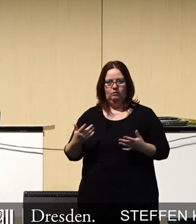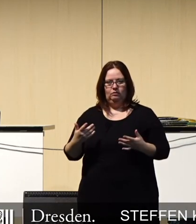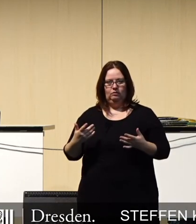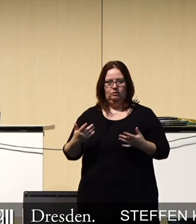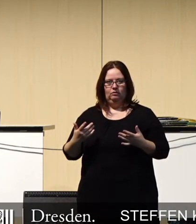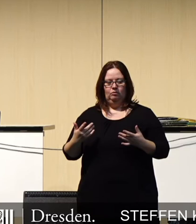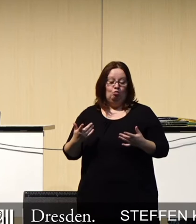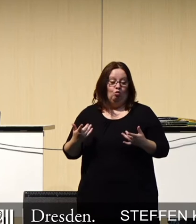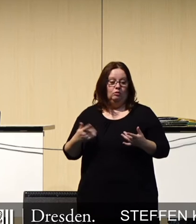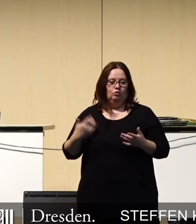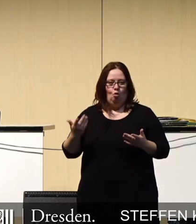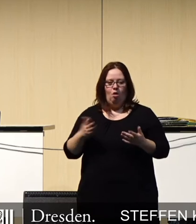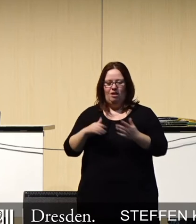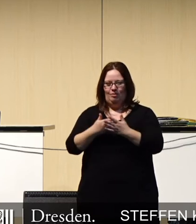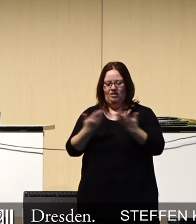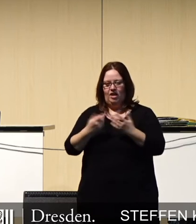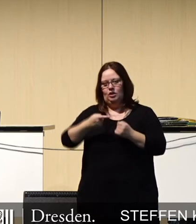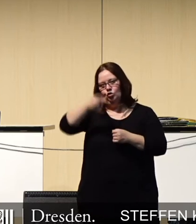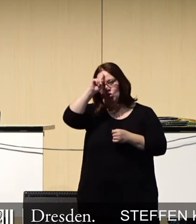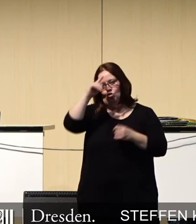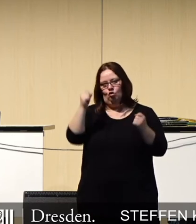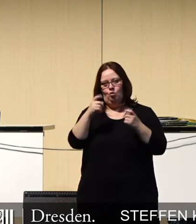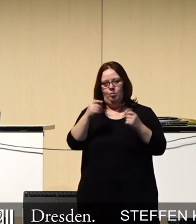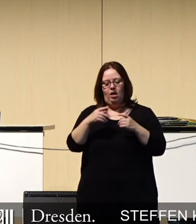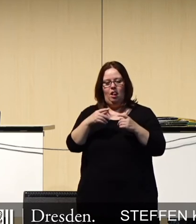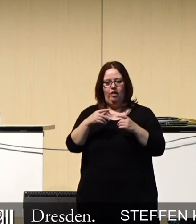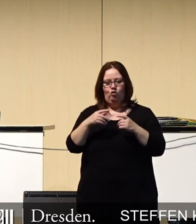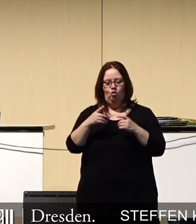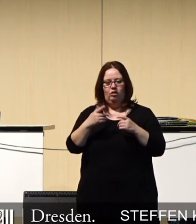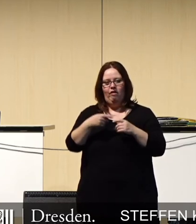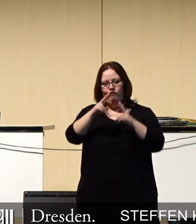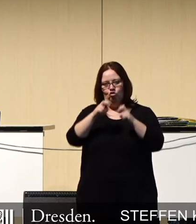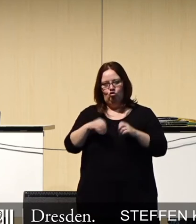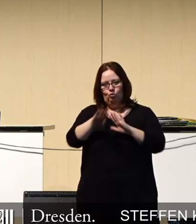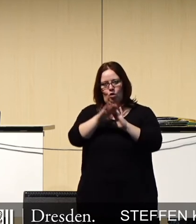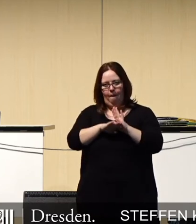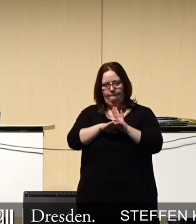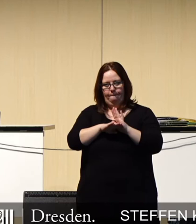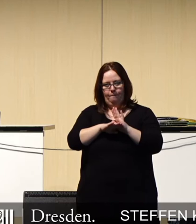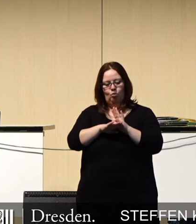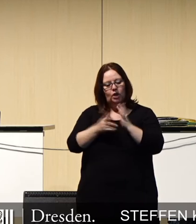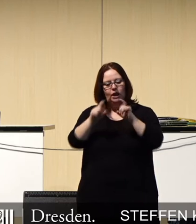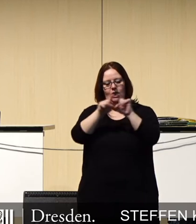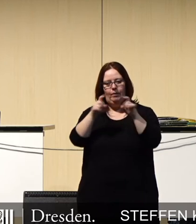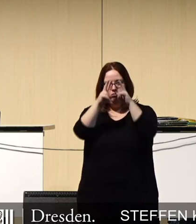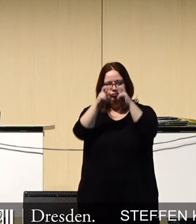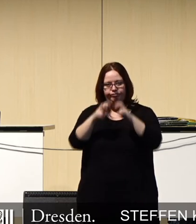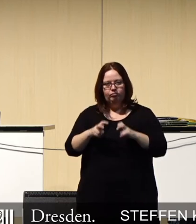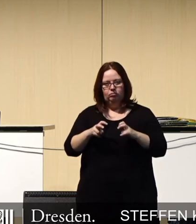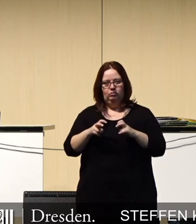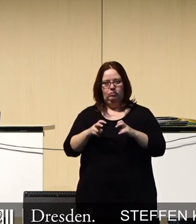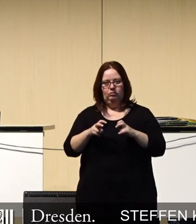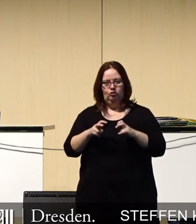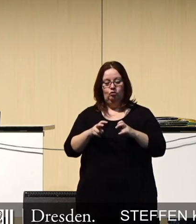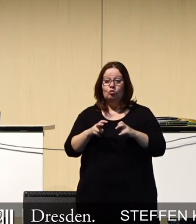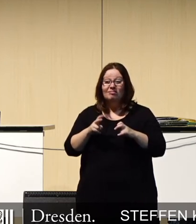ist zu dieser Erkenntnis gekommen das Deutsche Mobilfunkforschungsprogramm, wo sich genau diesen Themen gewidmet wird. Und die